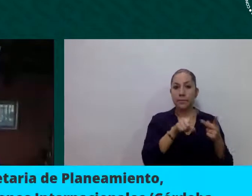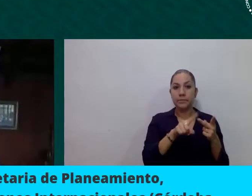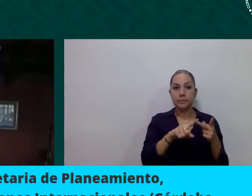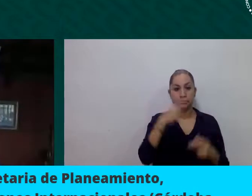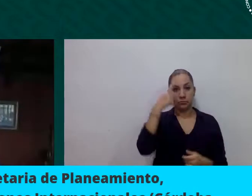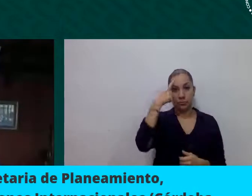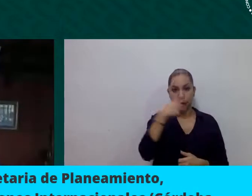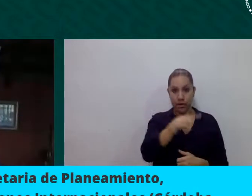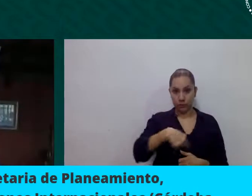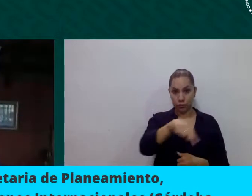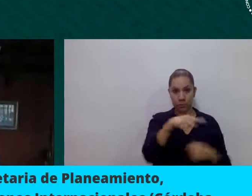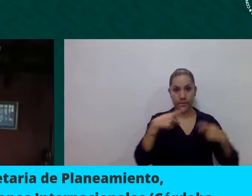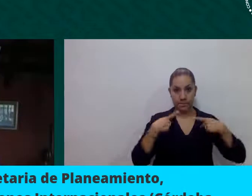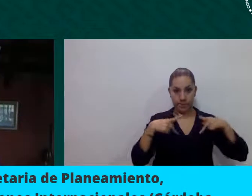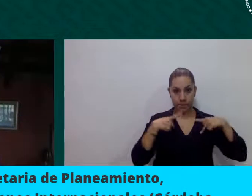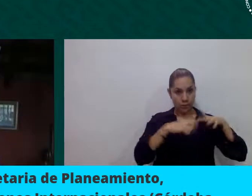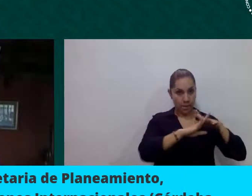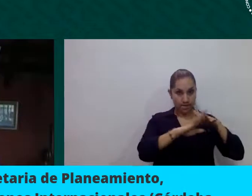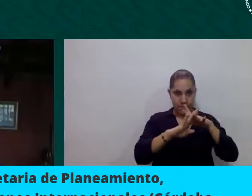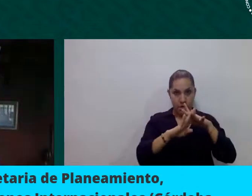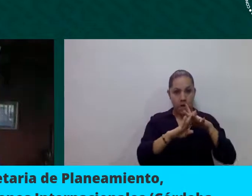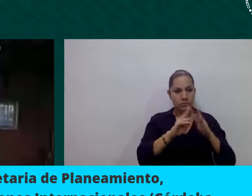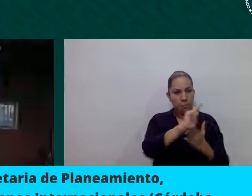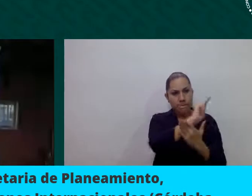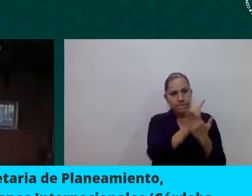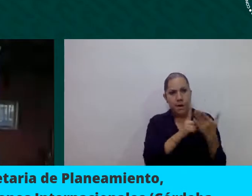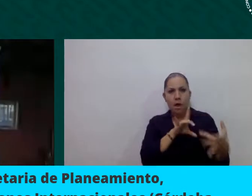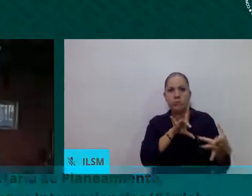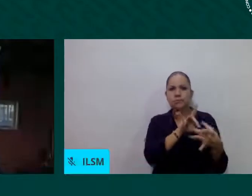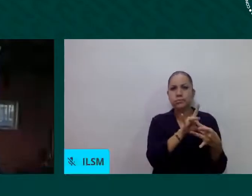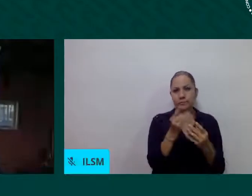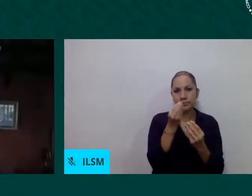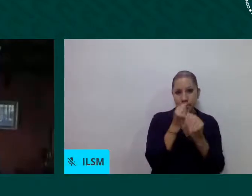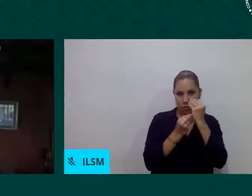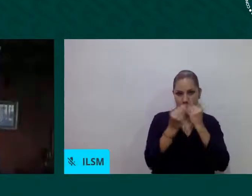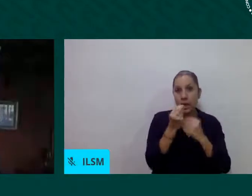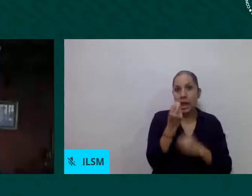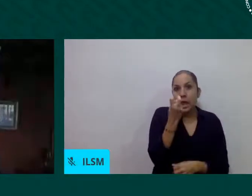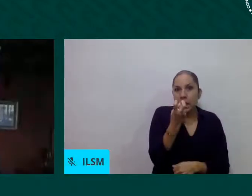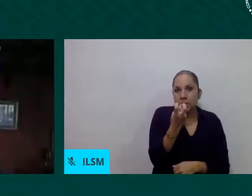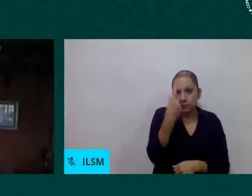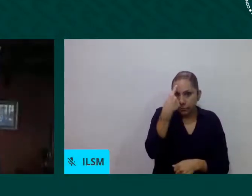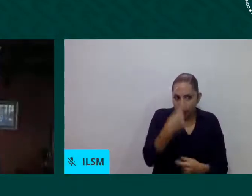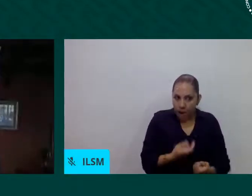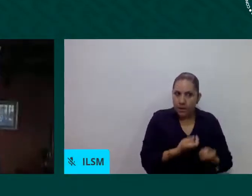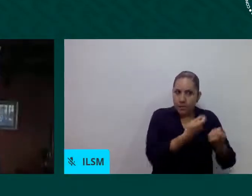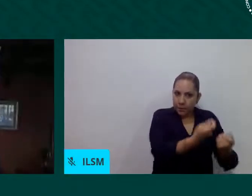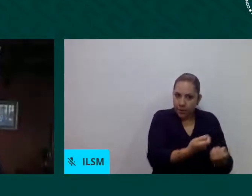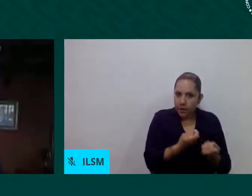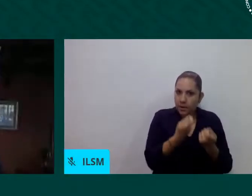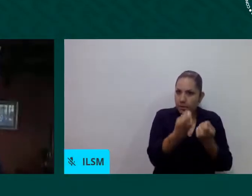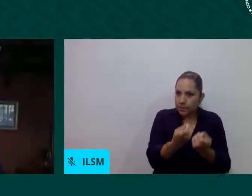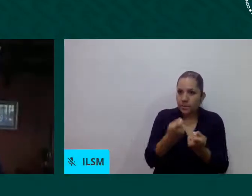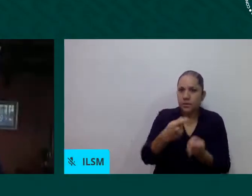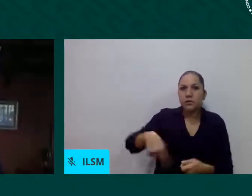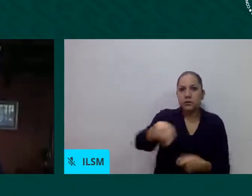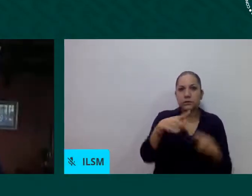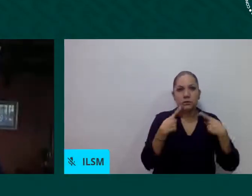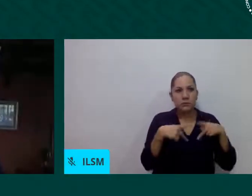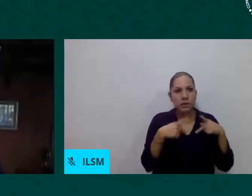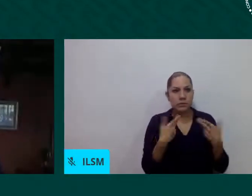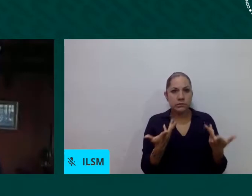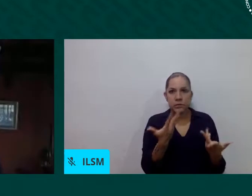trata de buscar la seguridad alimentaria en todas estas personas. Iniciamos una serie de capacitaciones e informaciones y esto es muy